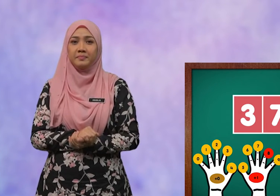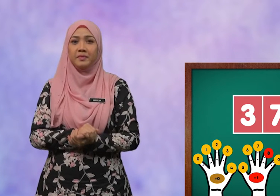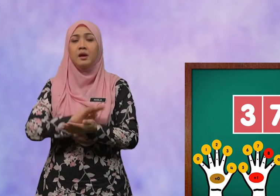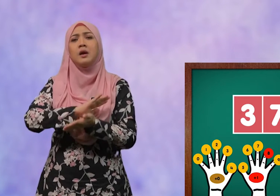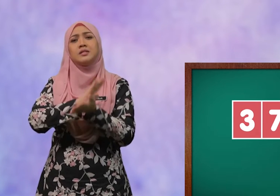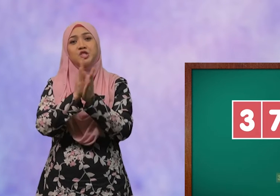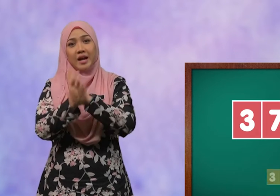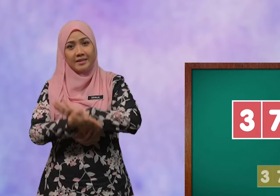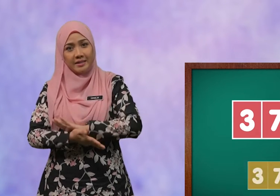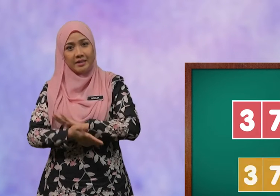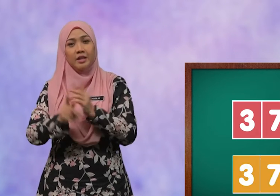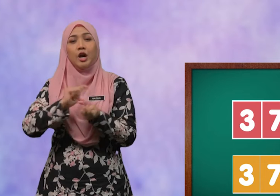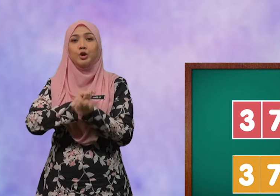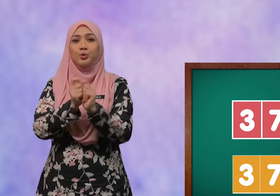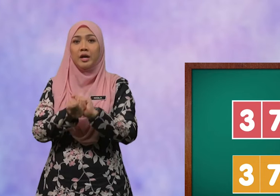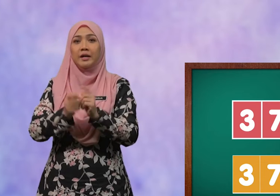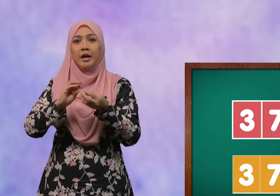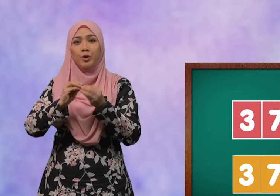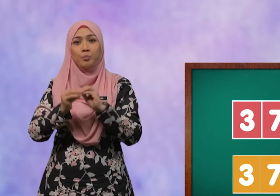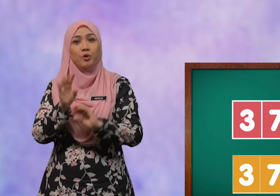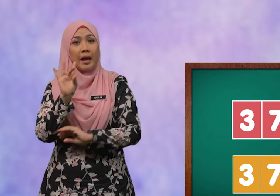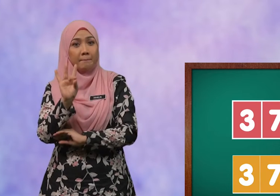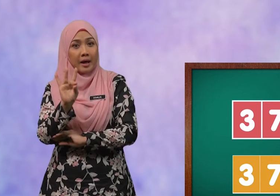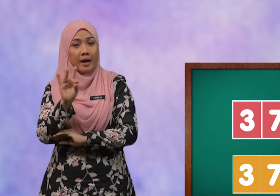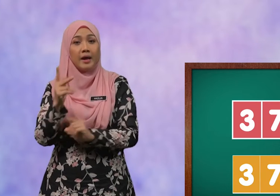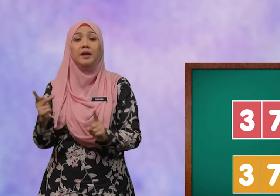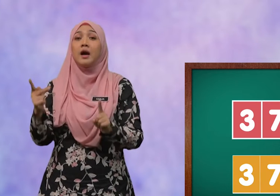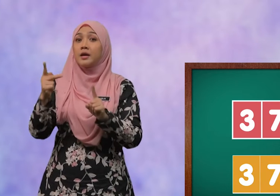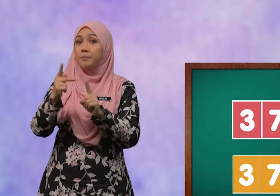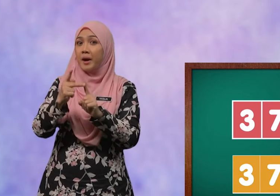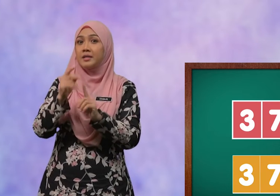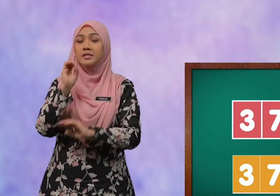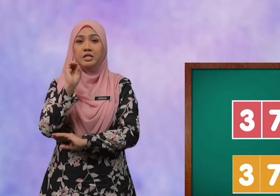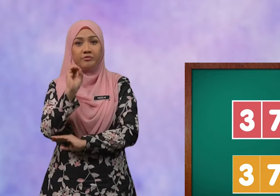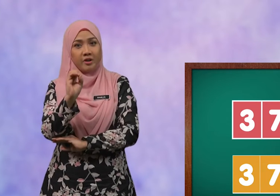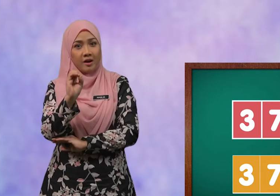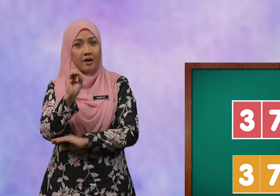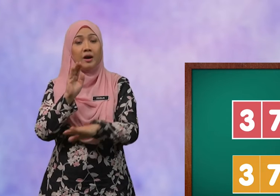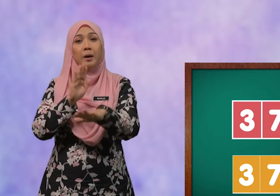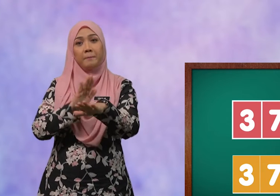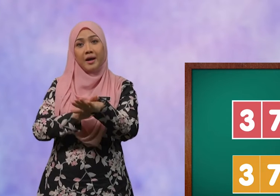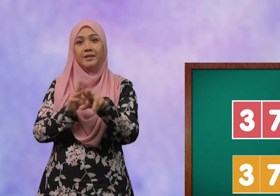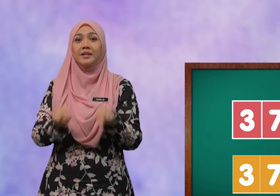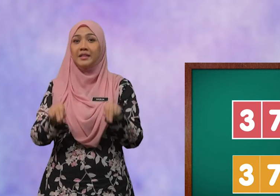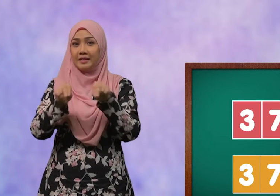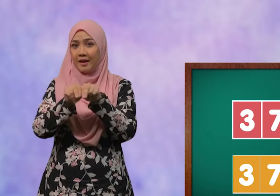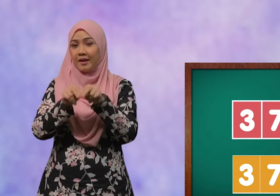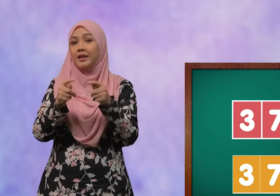Jadi, tukarkan nombor lapan kepada sifar pada nilai